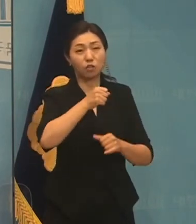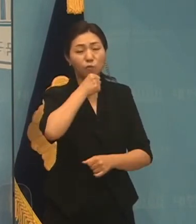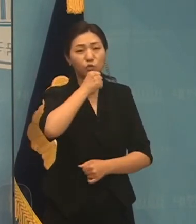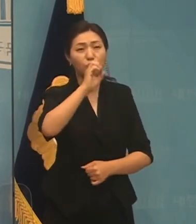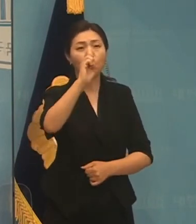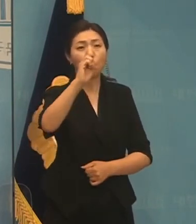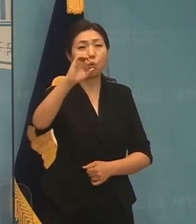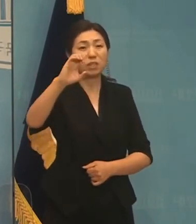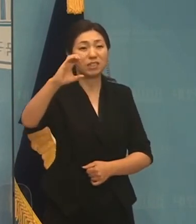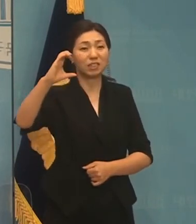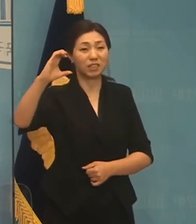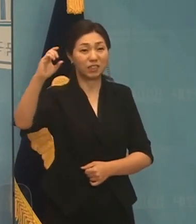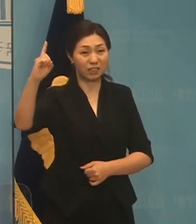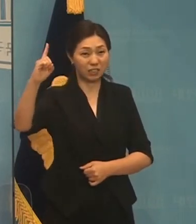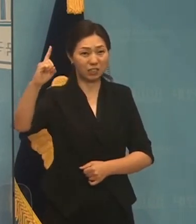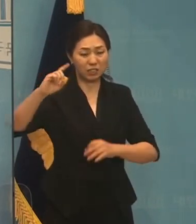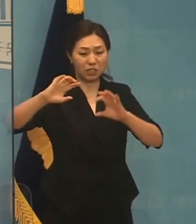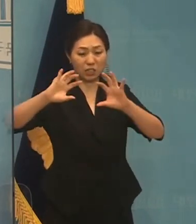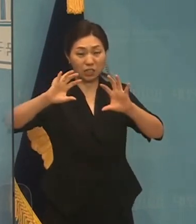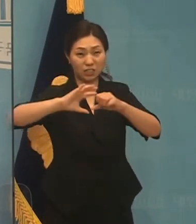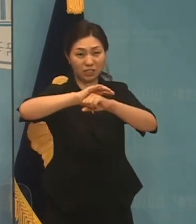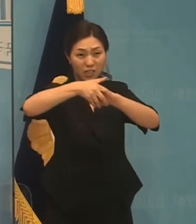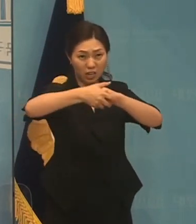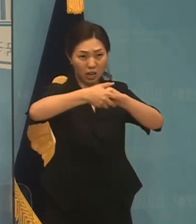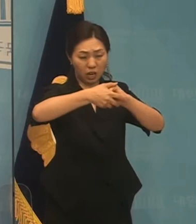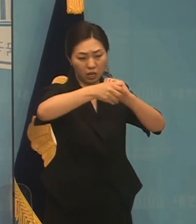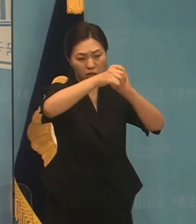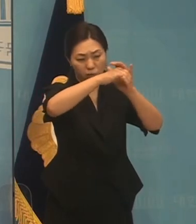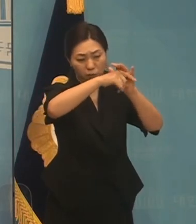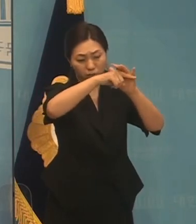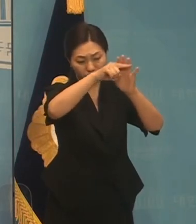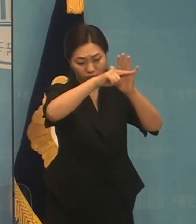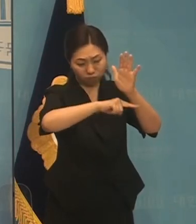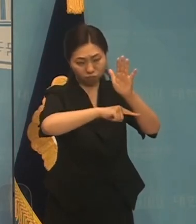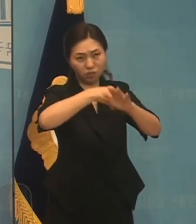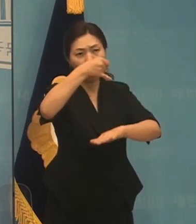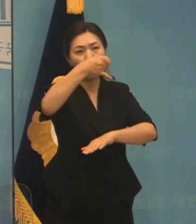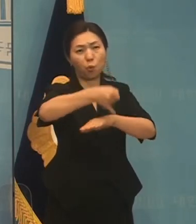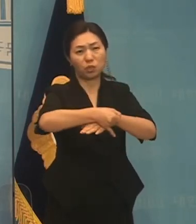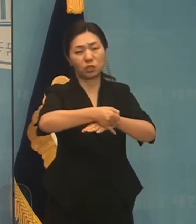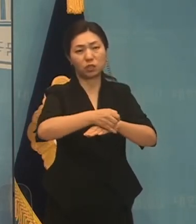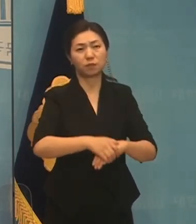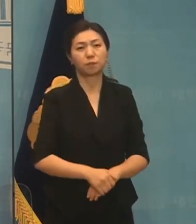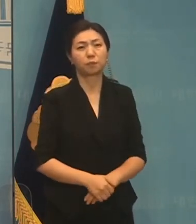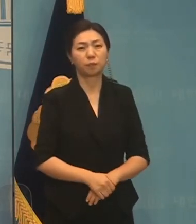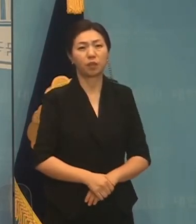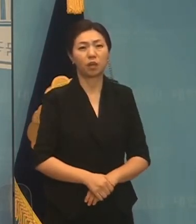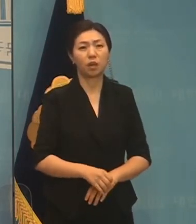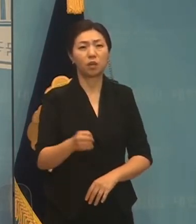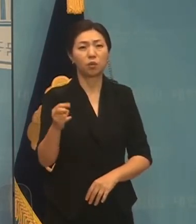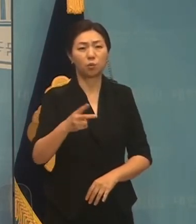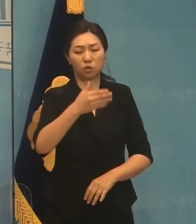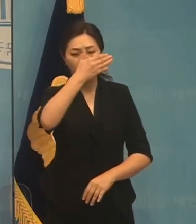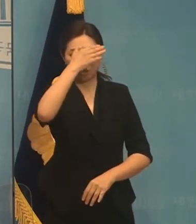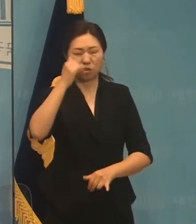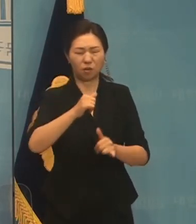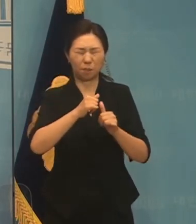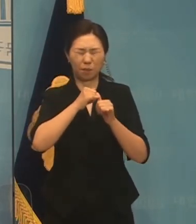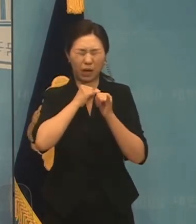그리고 노인 빈곤율, 청년 자살율이 세계 1, 2등을 다투고 있습니다.